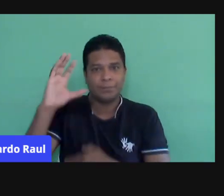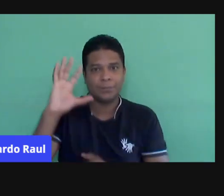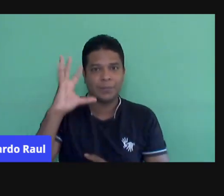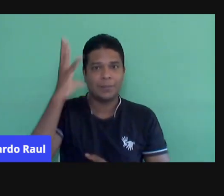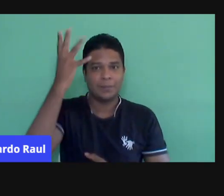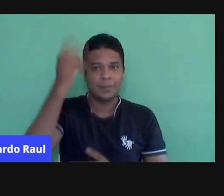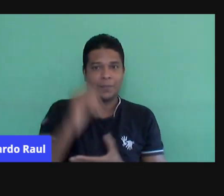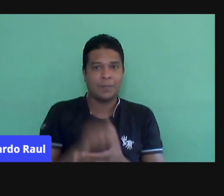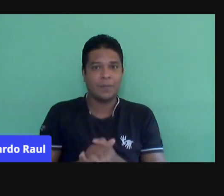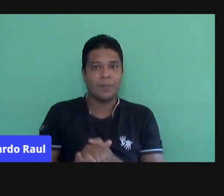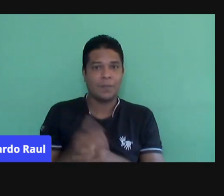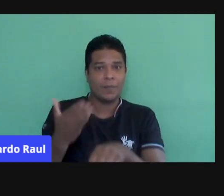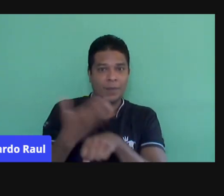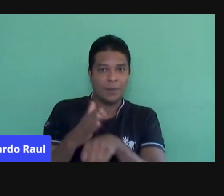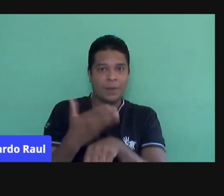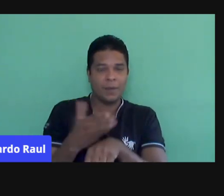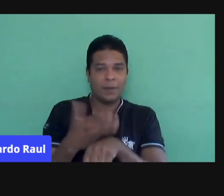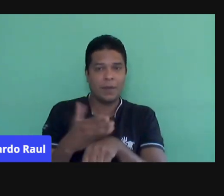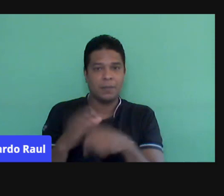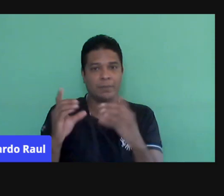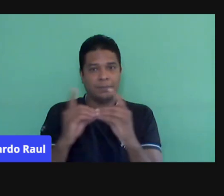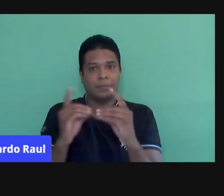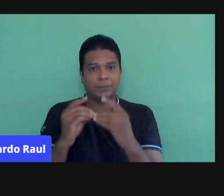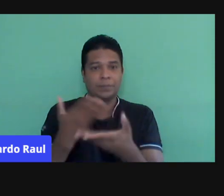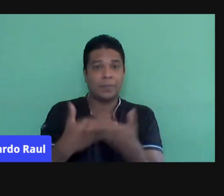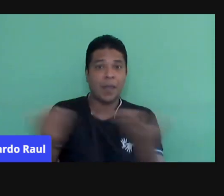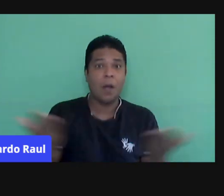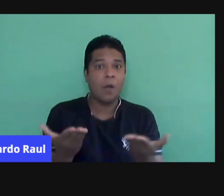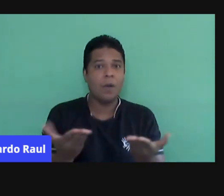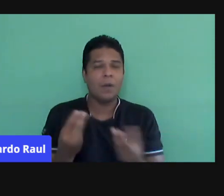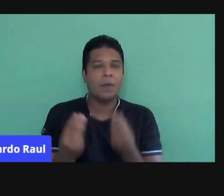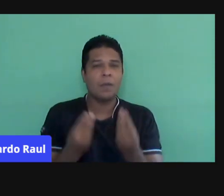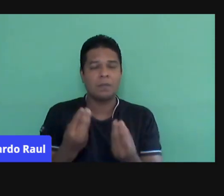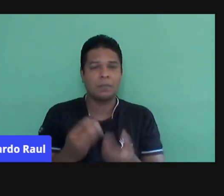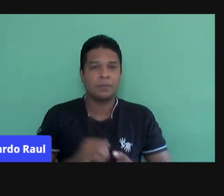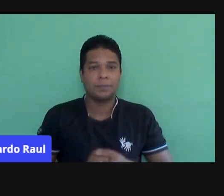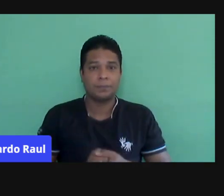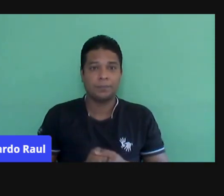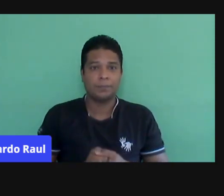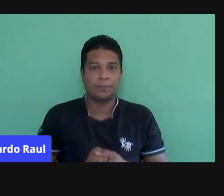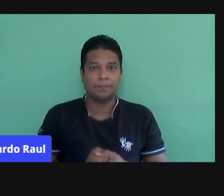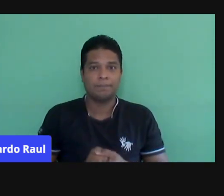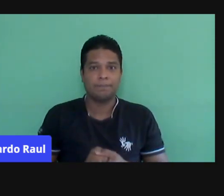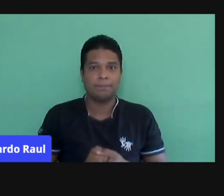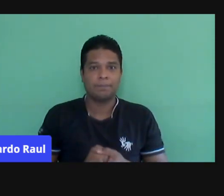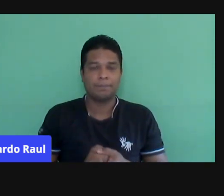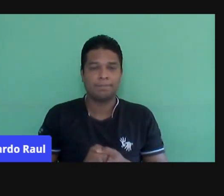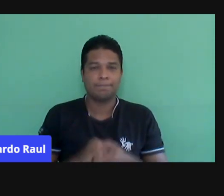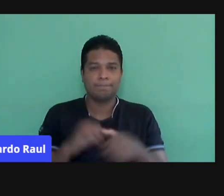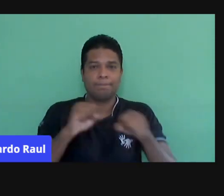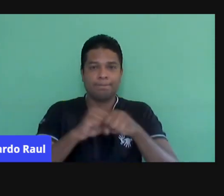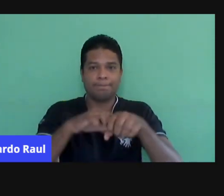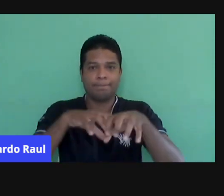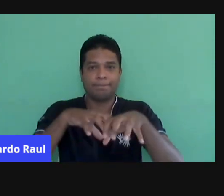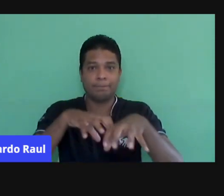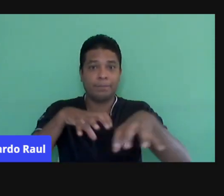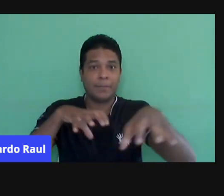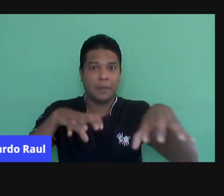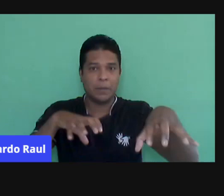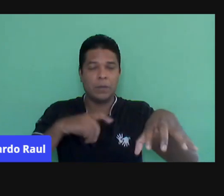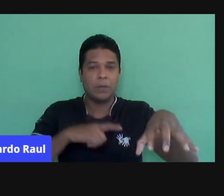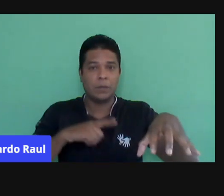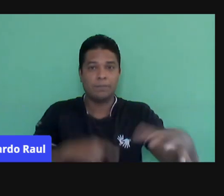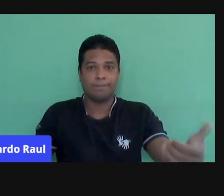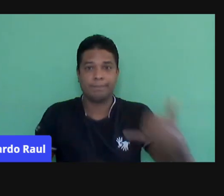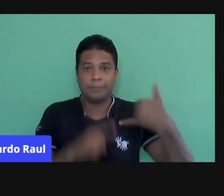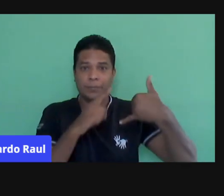prática dialógica permeava o meu trabalho, e agora? Nesse momento de pandemia, eu tenho celular, eu tenho